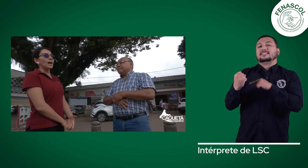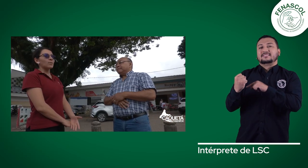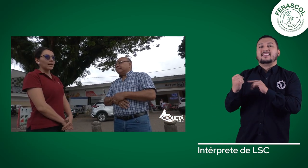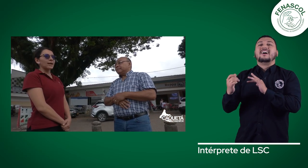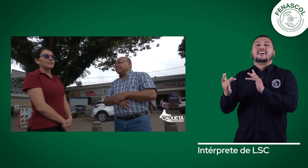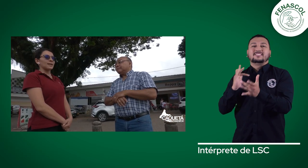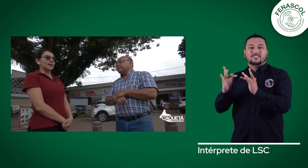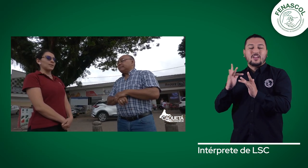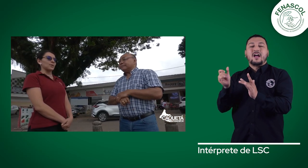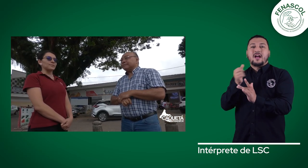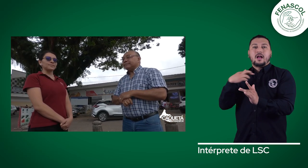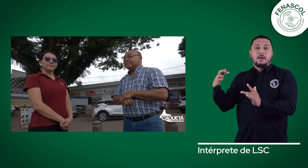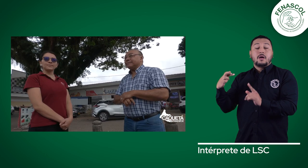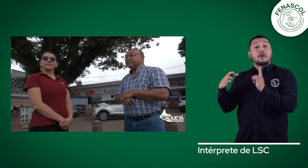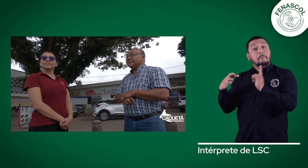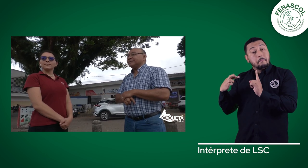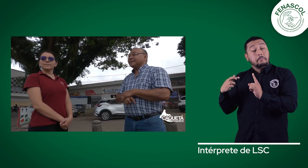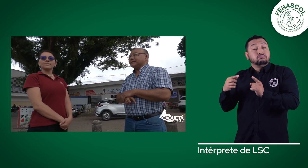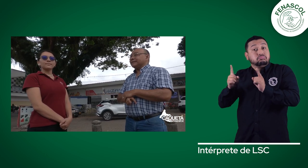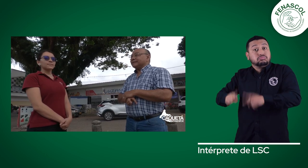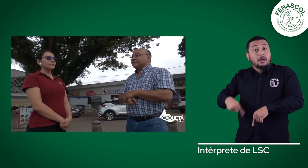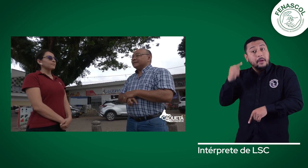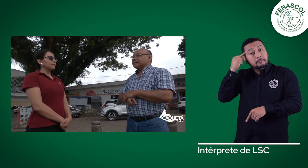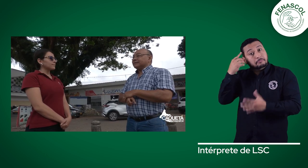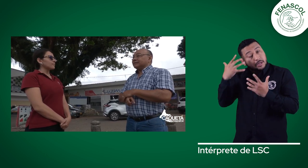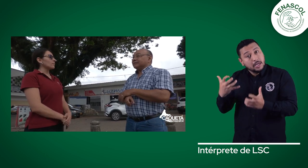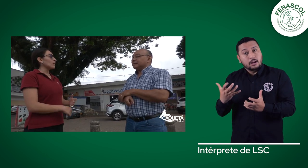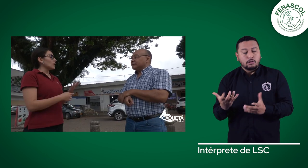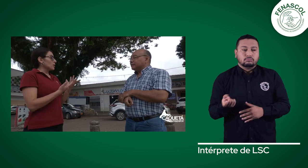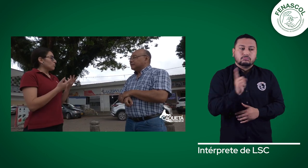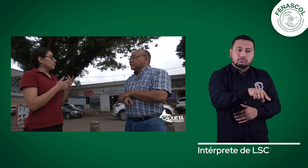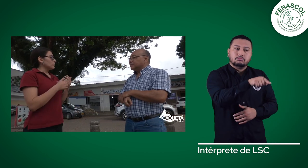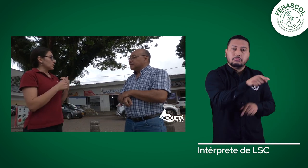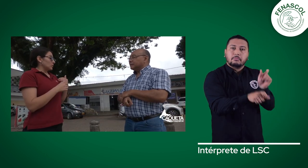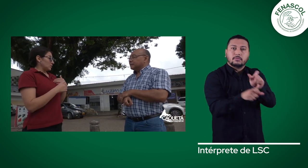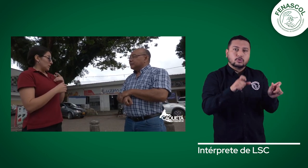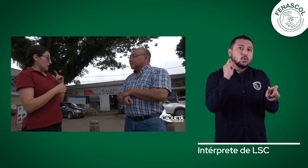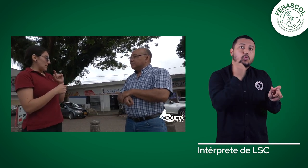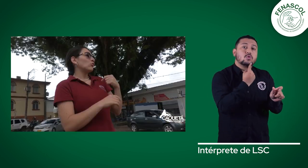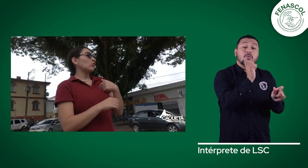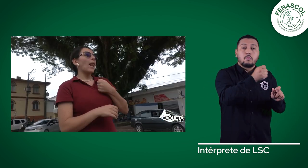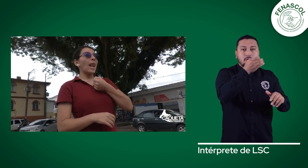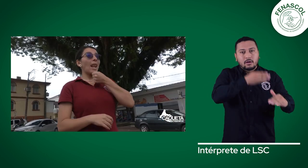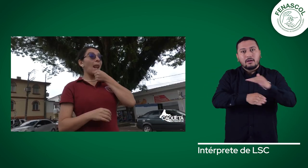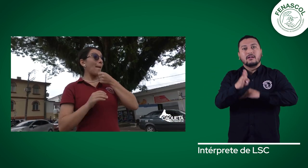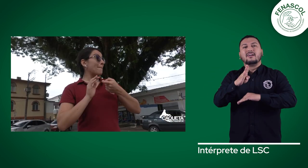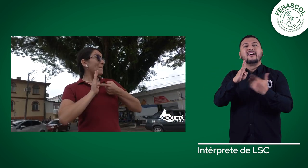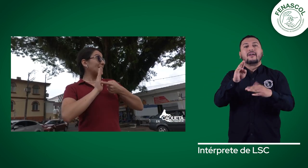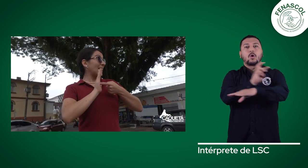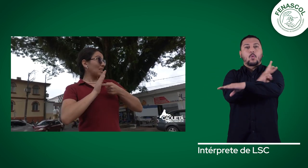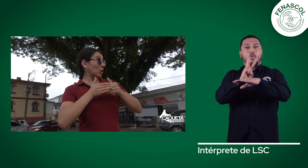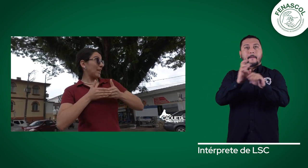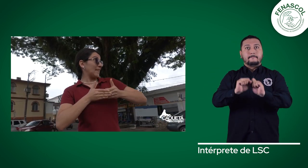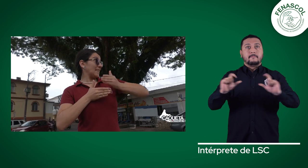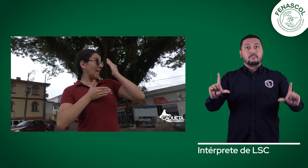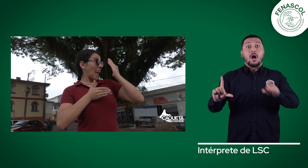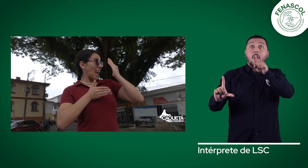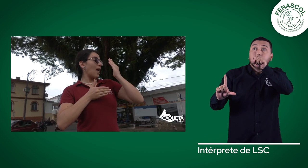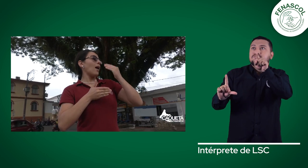hacer estas llamadas. Pero también personas sordas, personas oyentes pueden acceder a la página web. Allí hay un